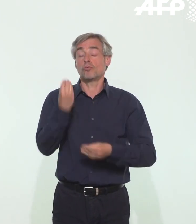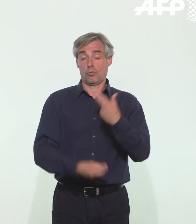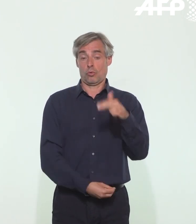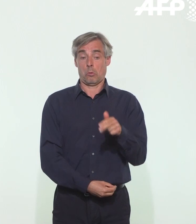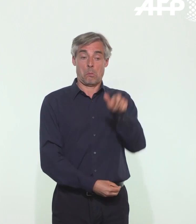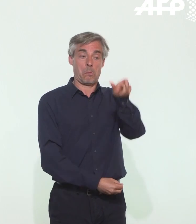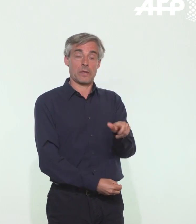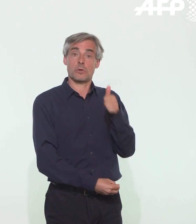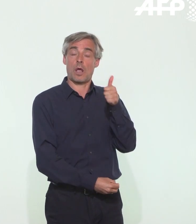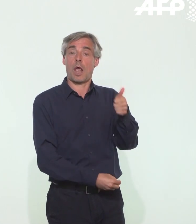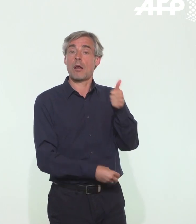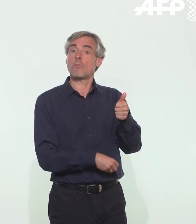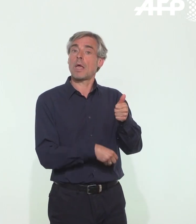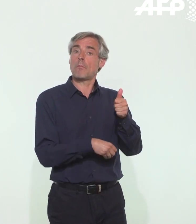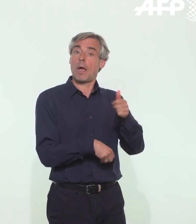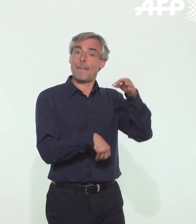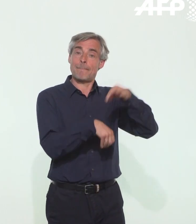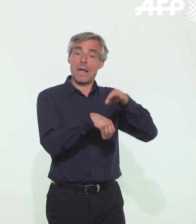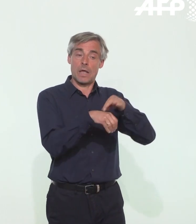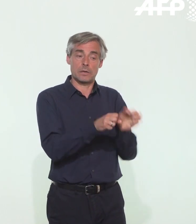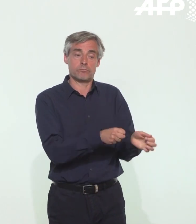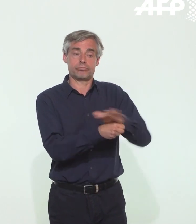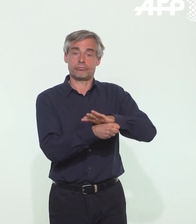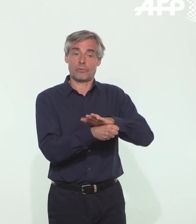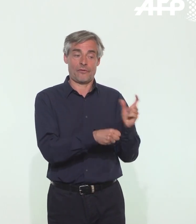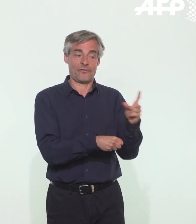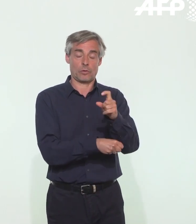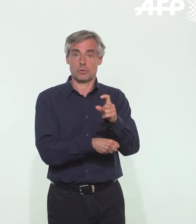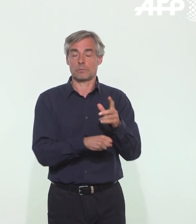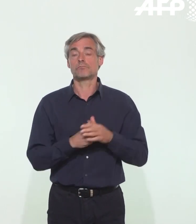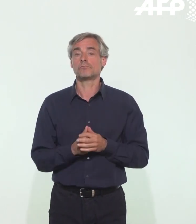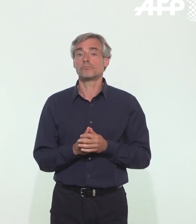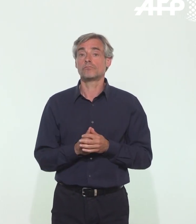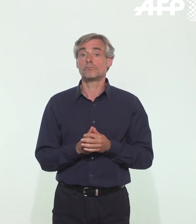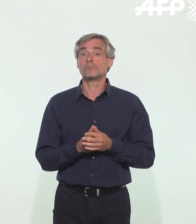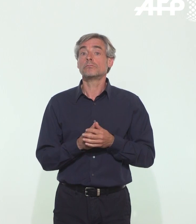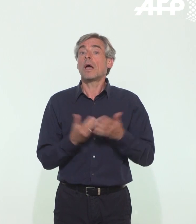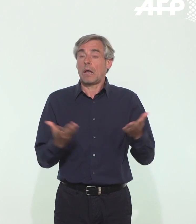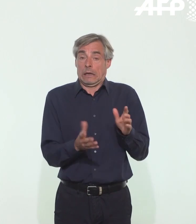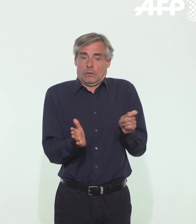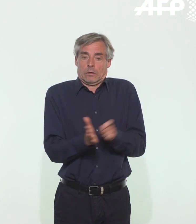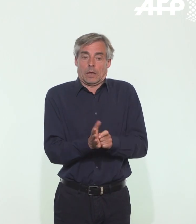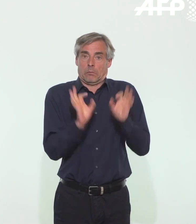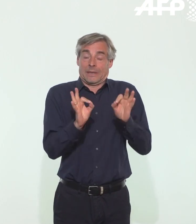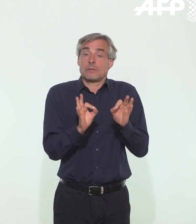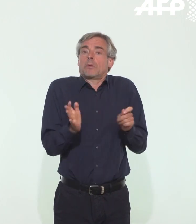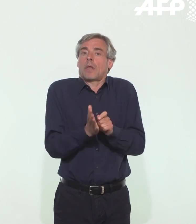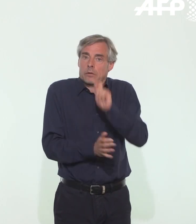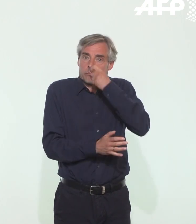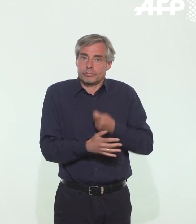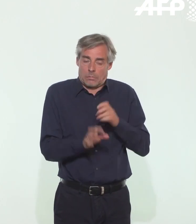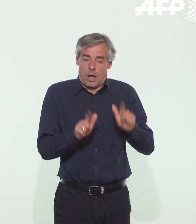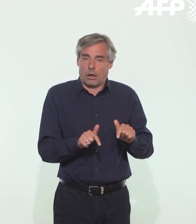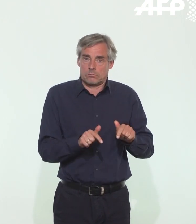personne est porteuse du coronavirus de Covid-19 à un instant T au moment où l'on fait